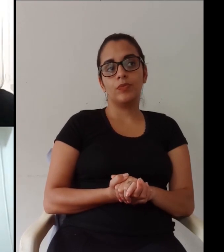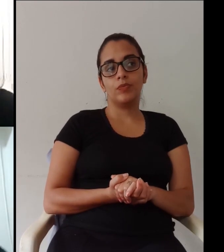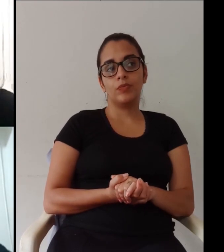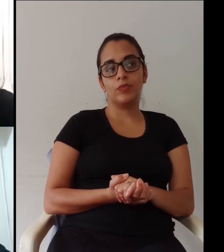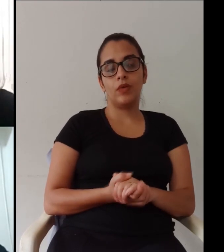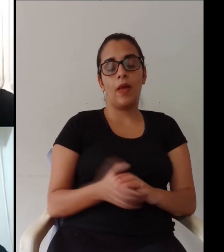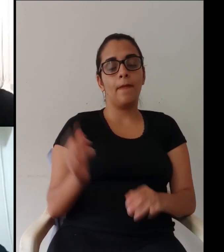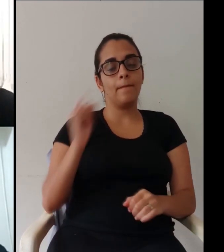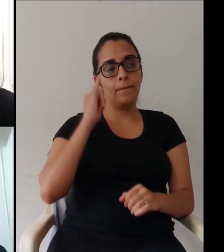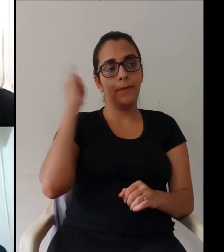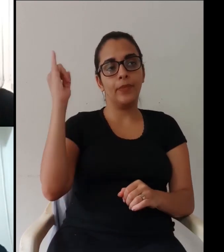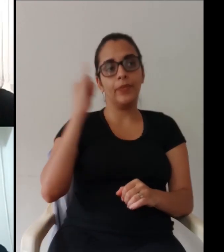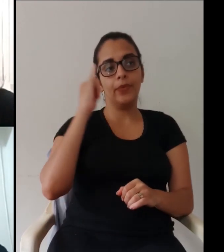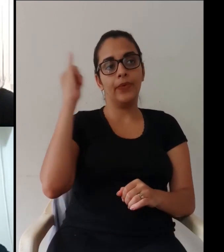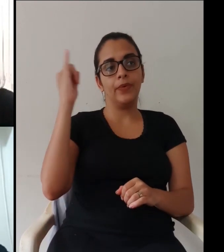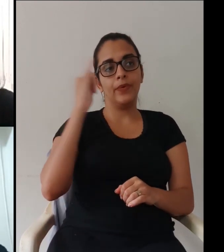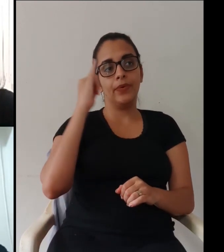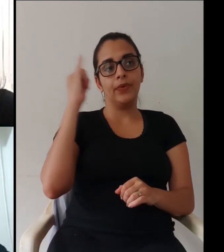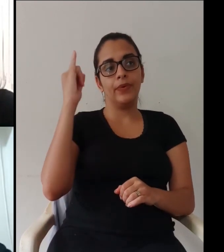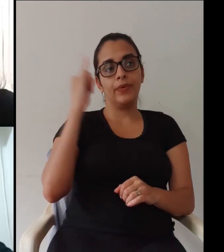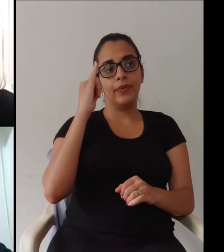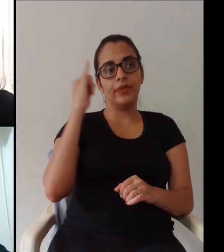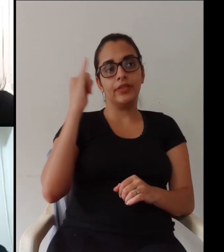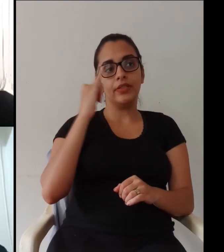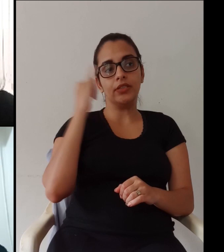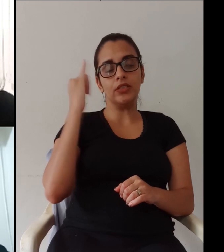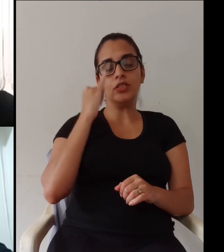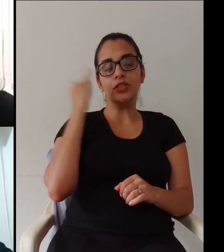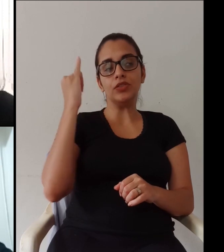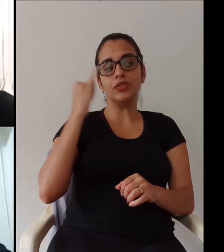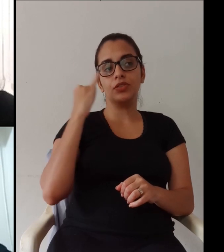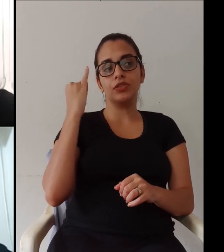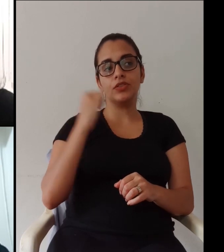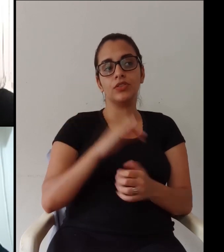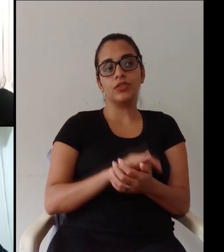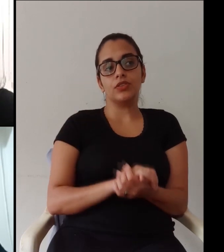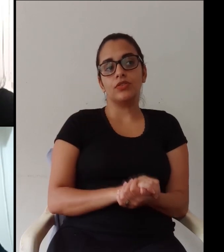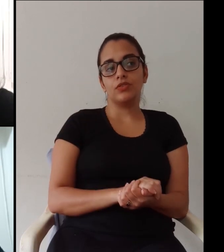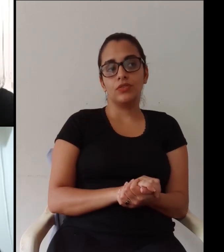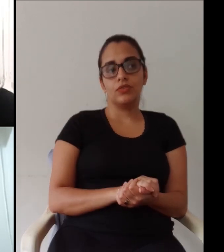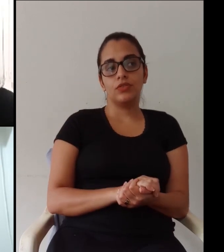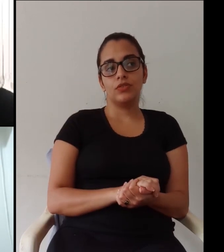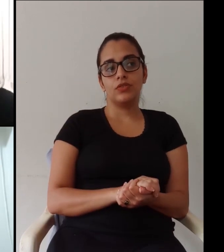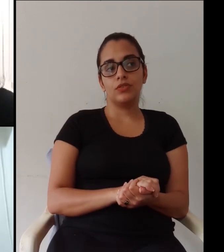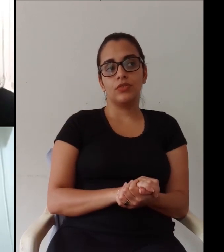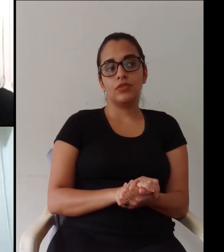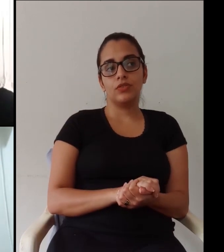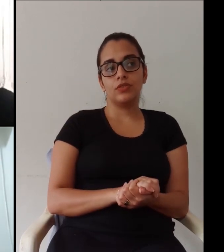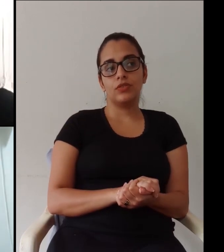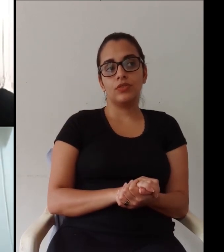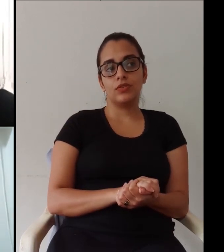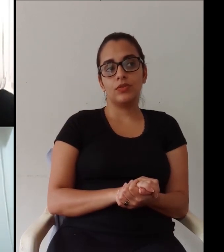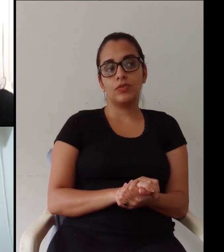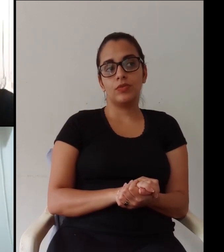qualificar os outros que estão aqui online por favor né acho que super importante que